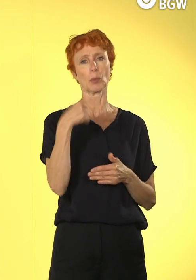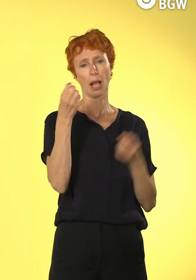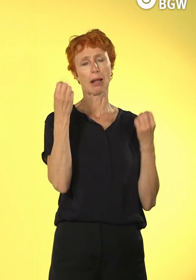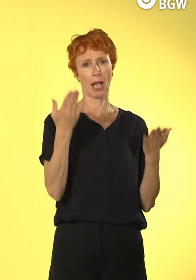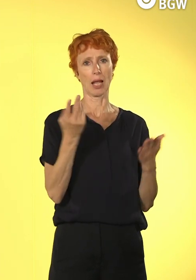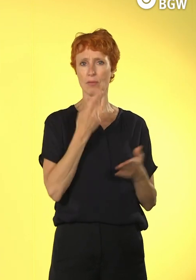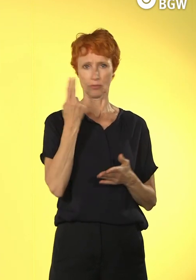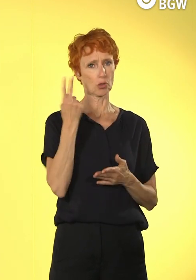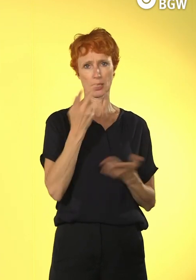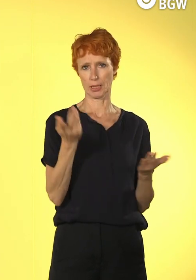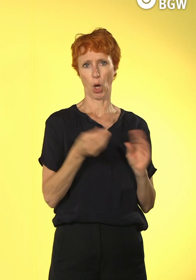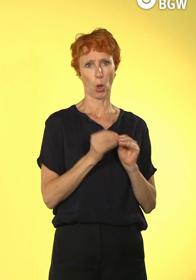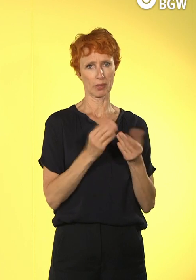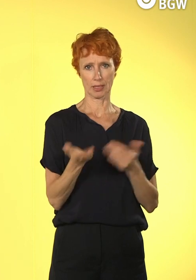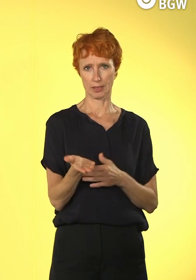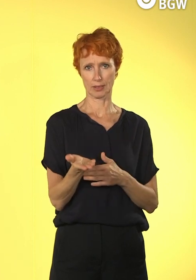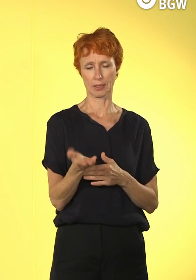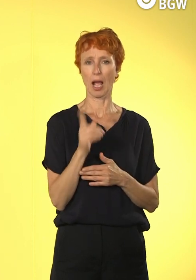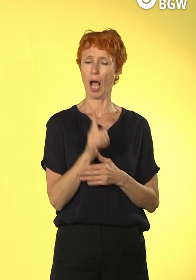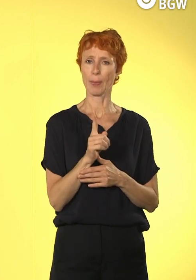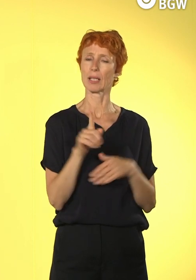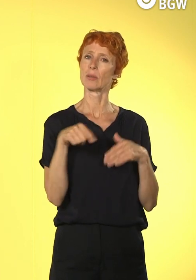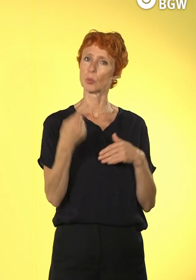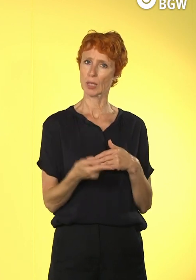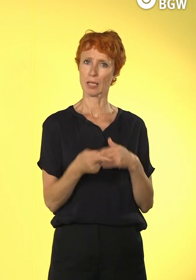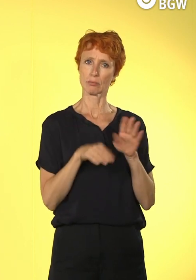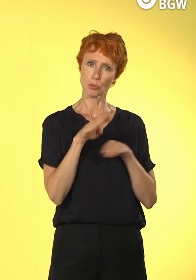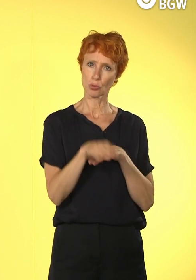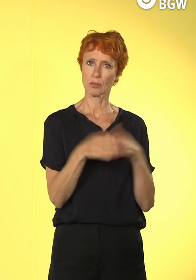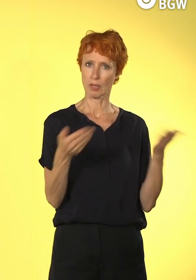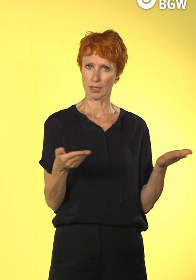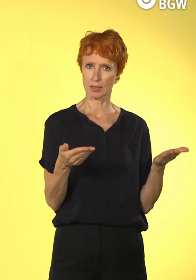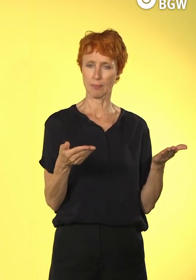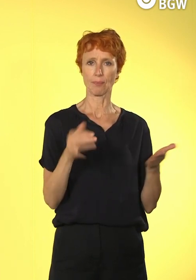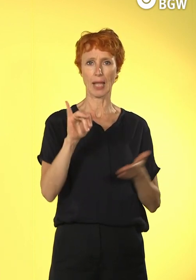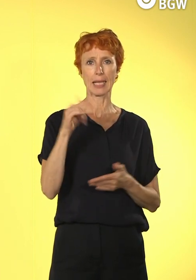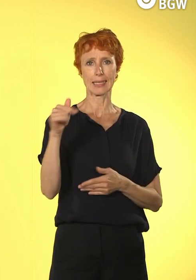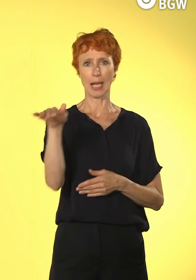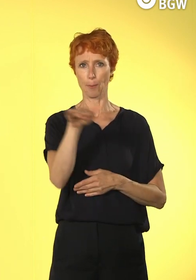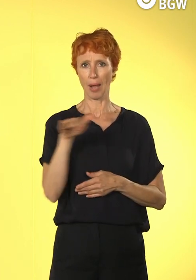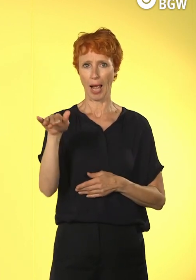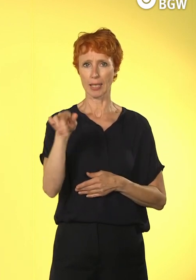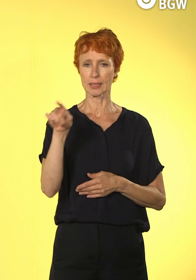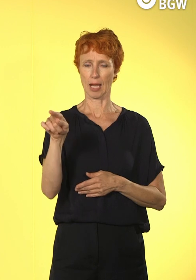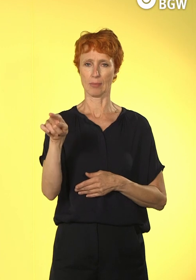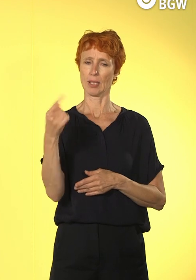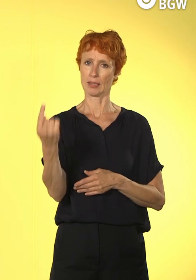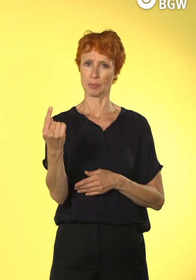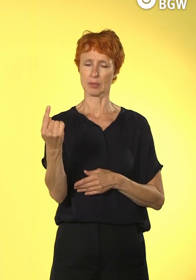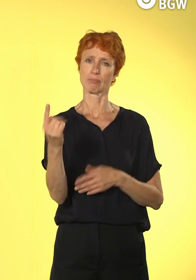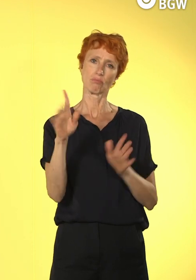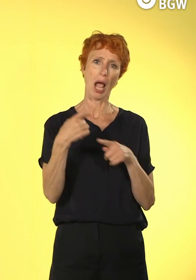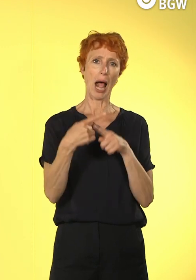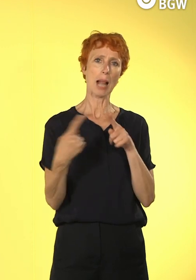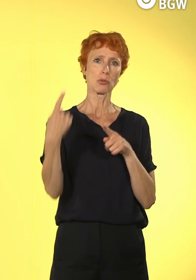innerhalb der Mitarbeiterschaft, also wir haben auch eine IT-Ausbildung und der IT-Ausbilder hat sich dann mal eine halbe Stunde Zeit genommen,